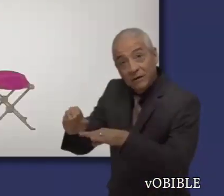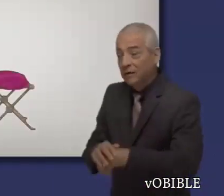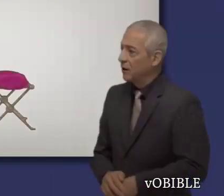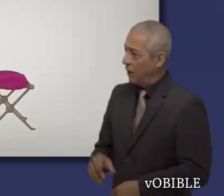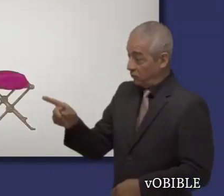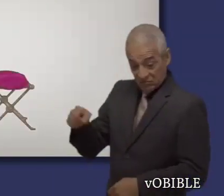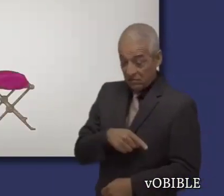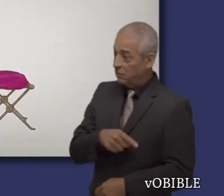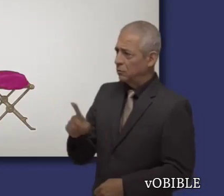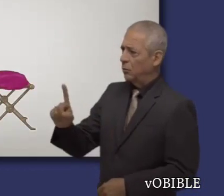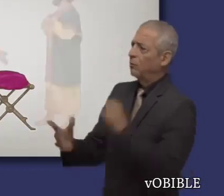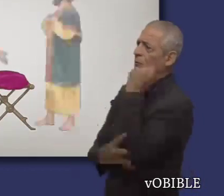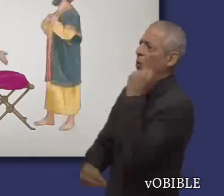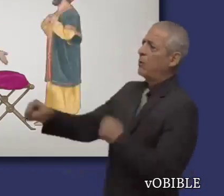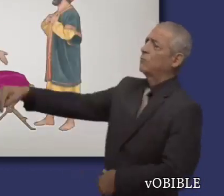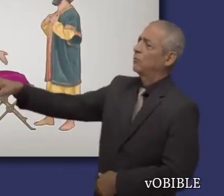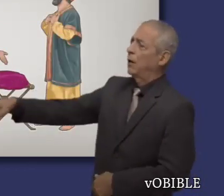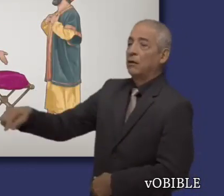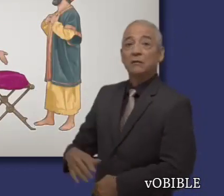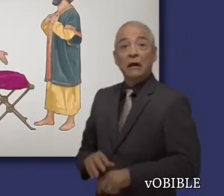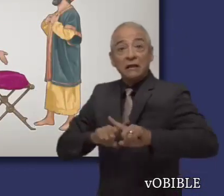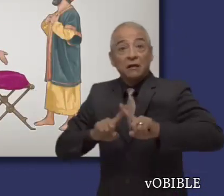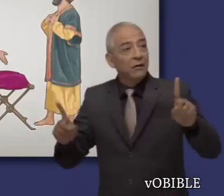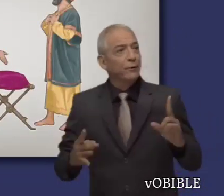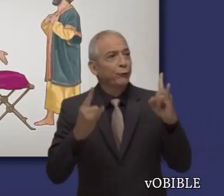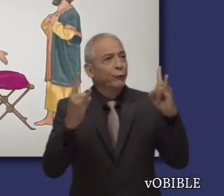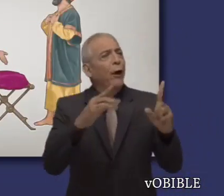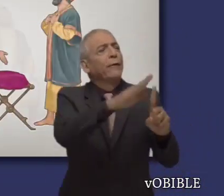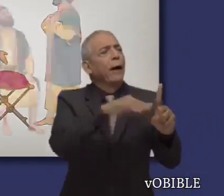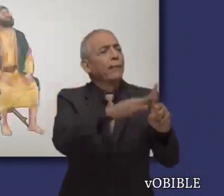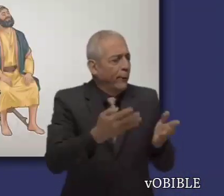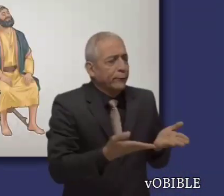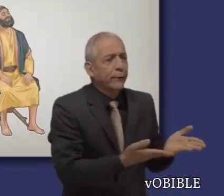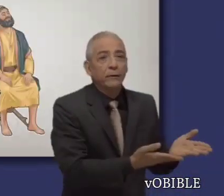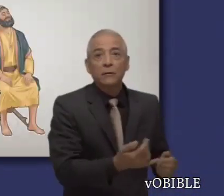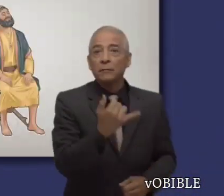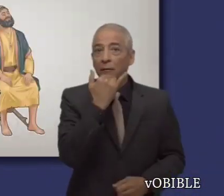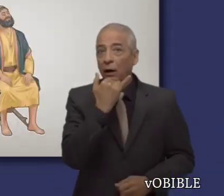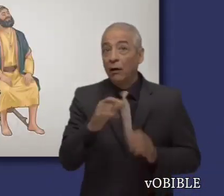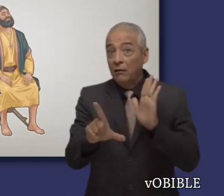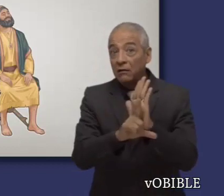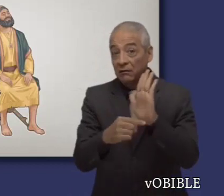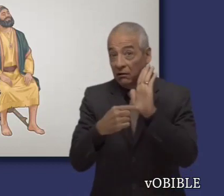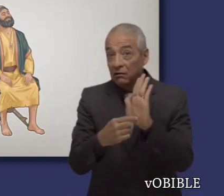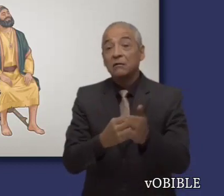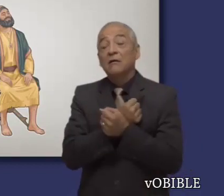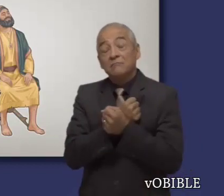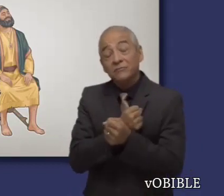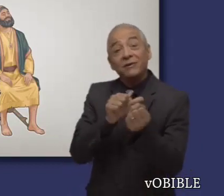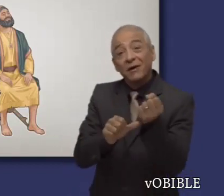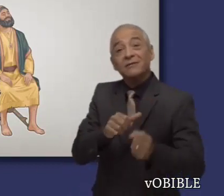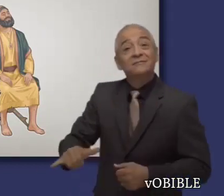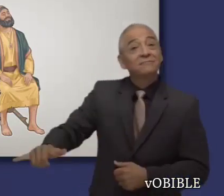firmeza a quienes tratan mejor a los ricos que a los pobres, porque hacen distinciones de clases y pasan por alto la